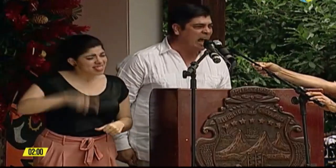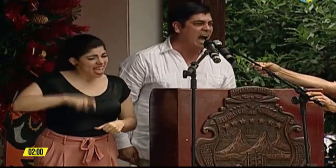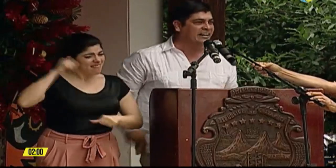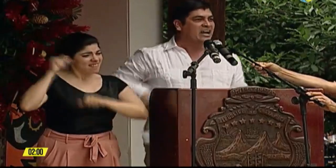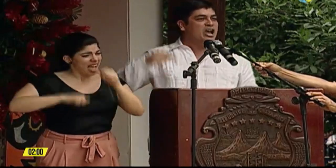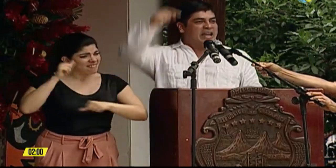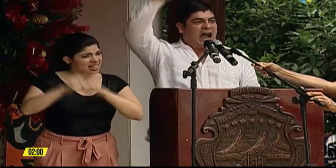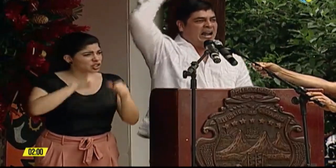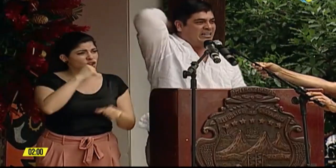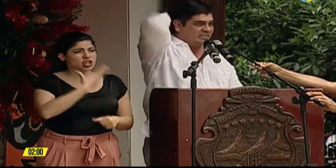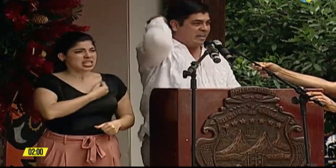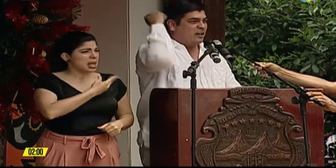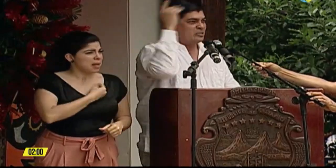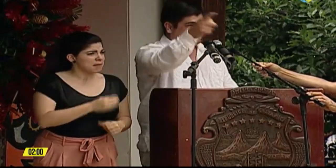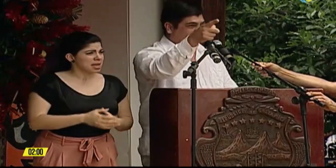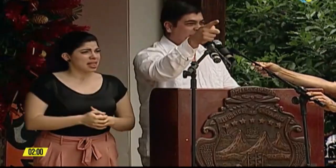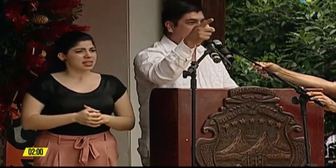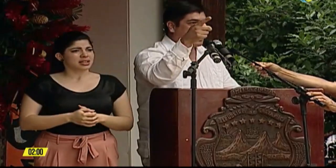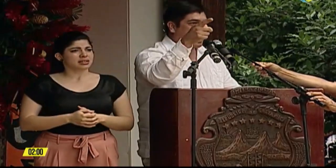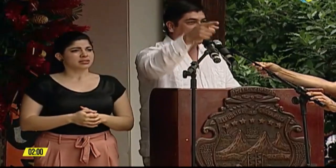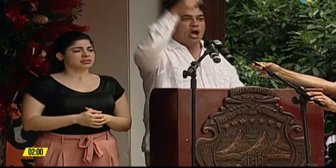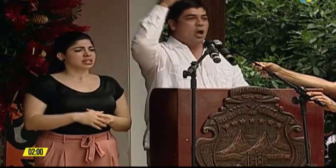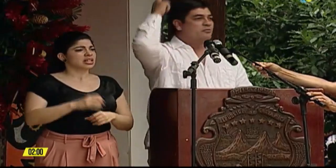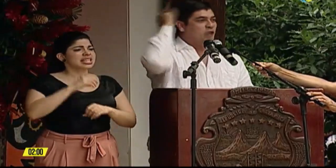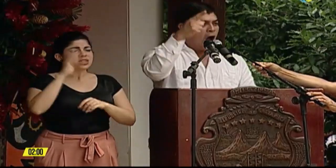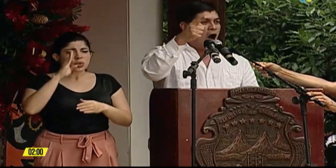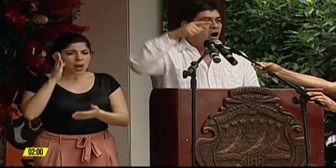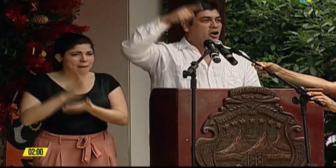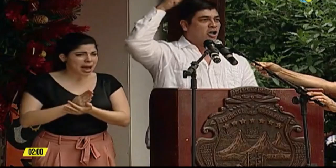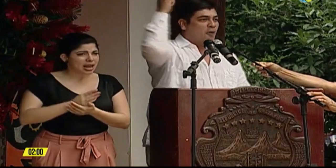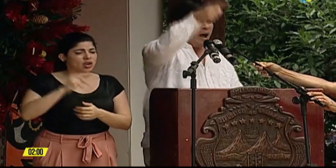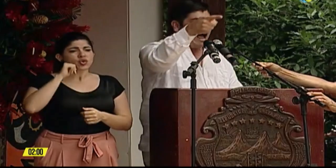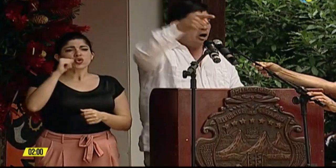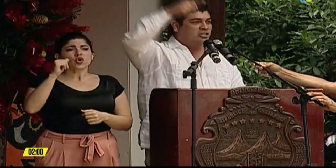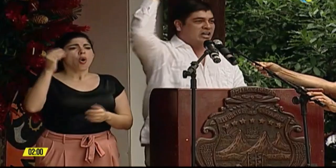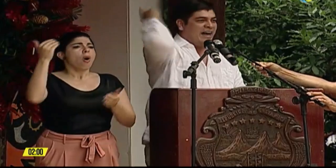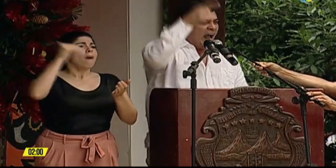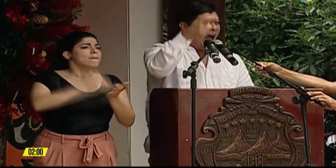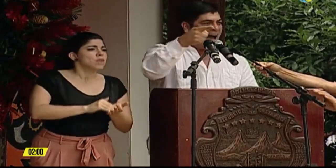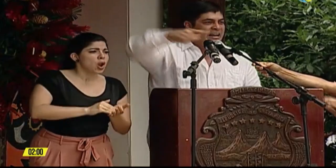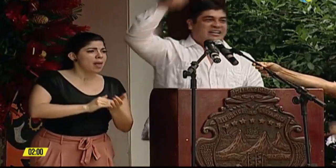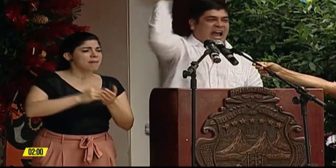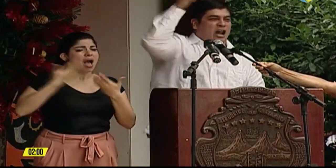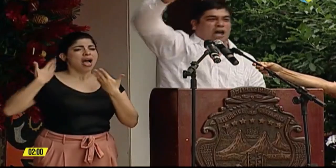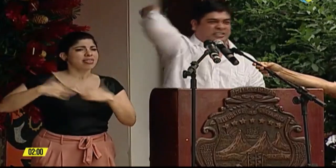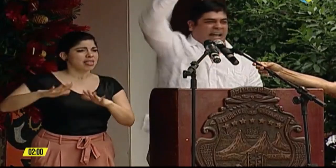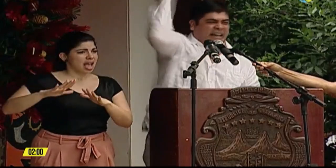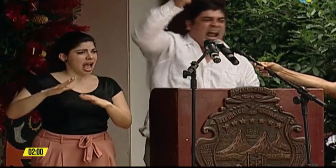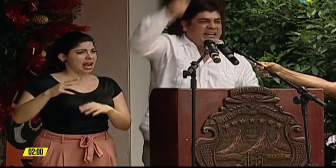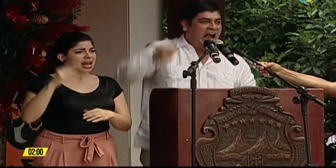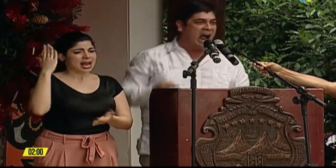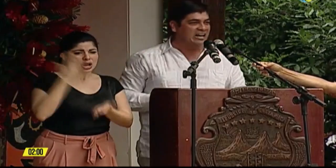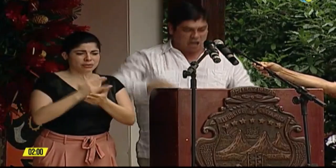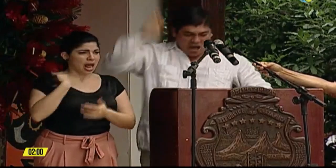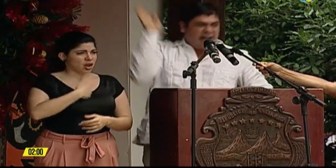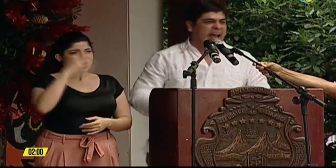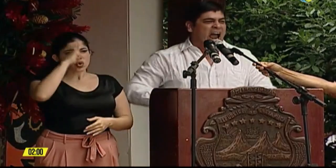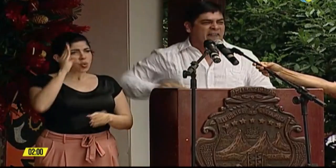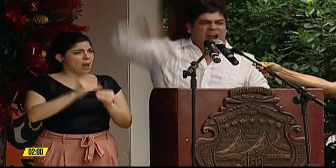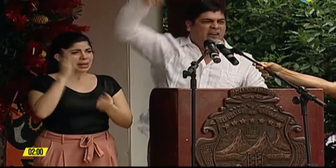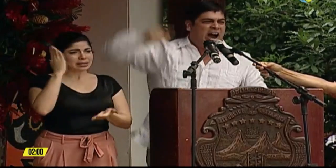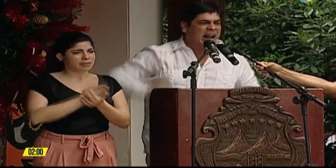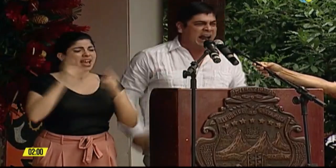avanzar. Y a las que nos detienen no nos vamos a dejar que nos detengan.